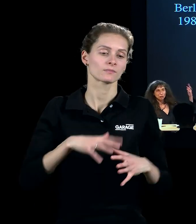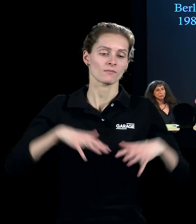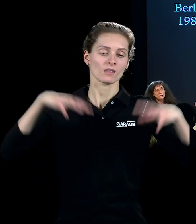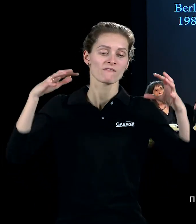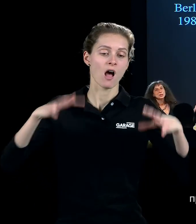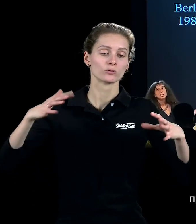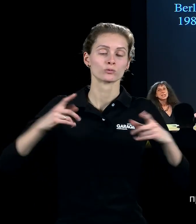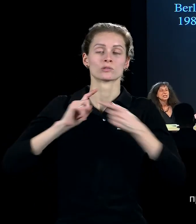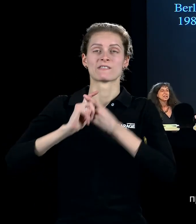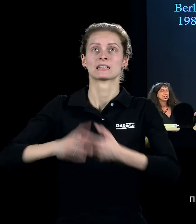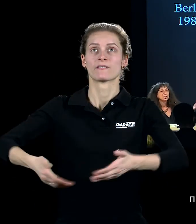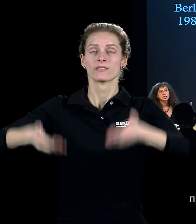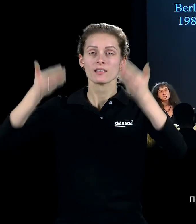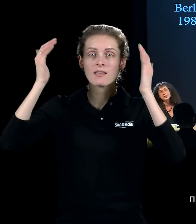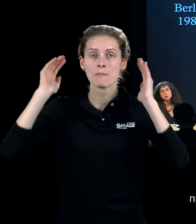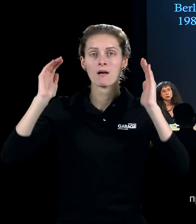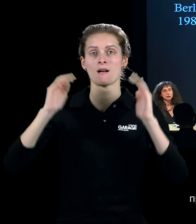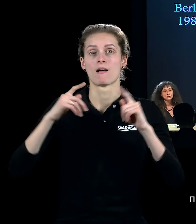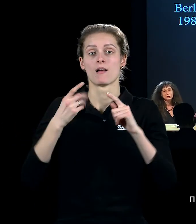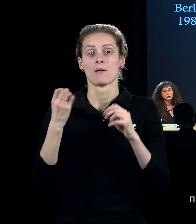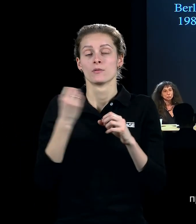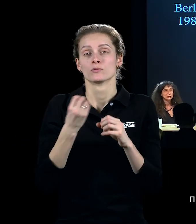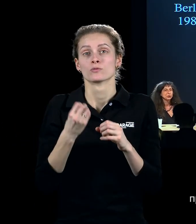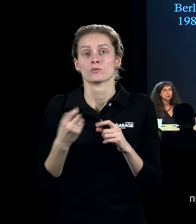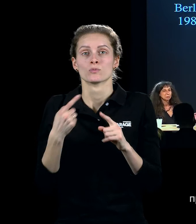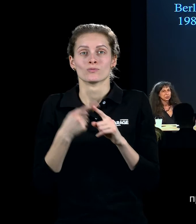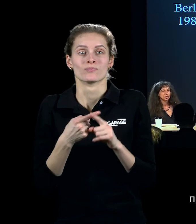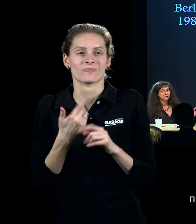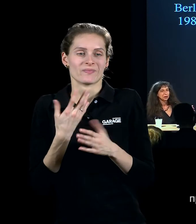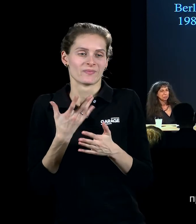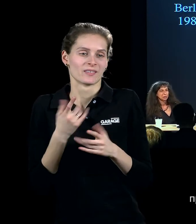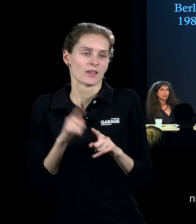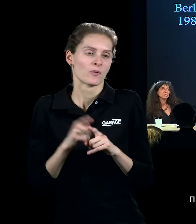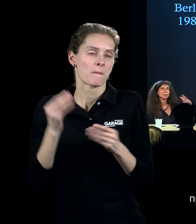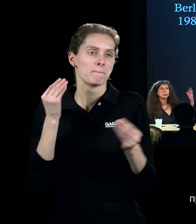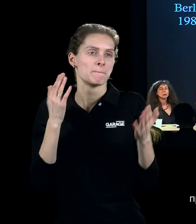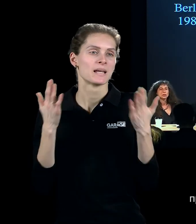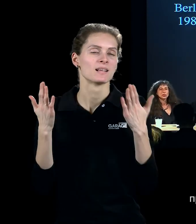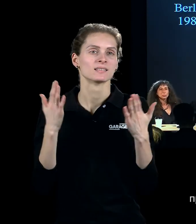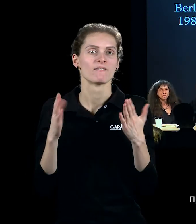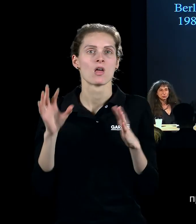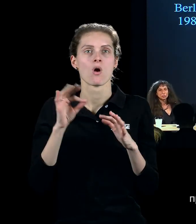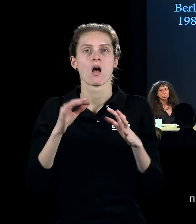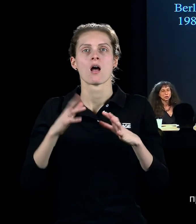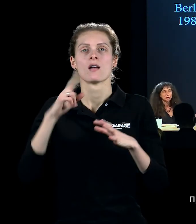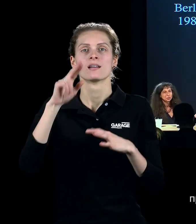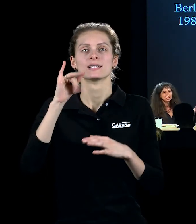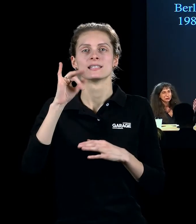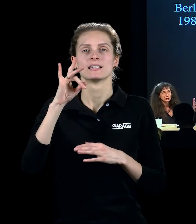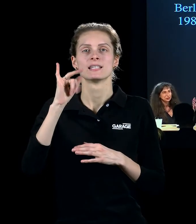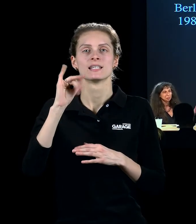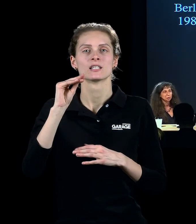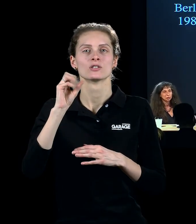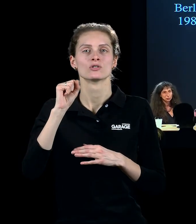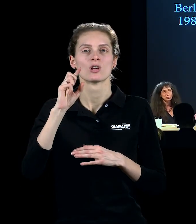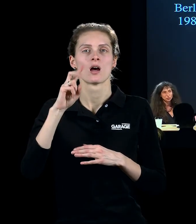устремлённое в небо. И отчасти наследующие таким ретрофутуристическим представлением о огромных дирижаблях и воздушных шарах. То есть